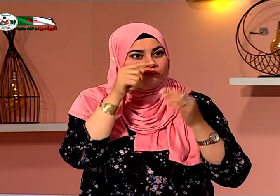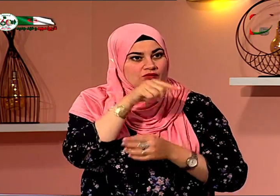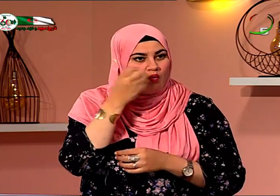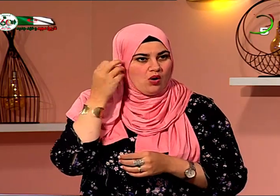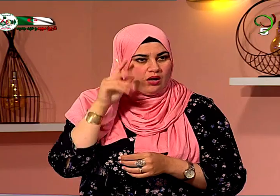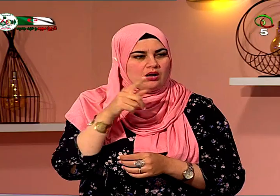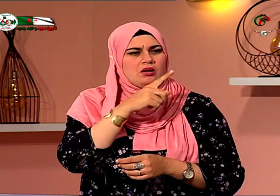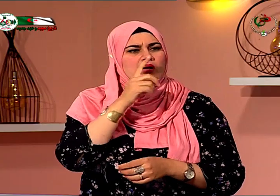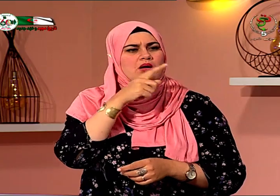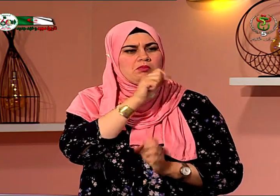ووجدنا واحد